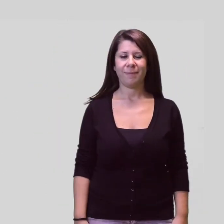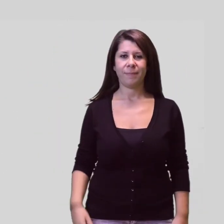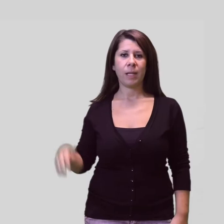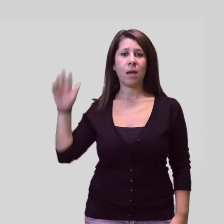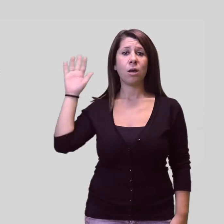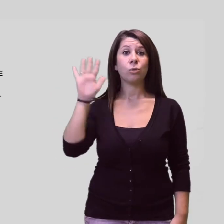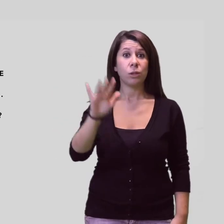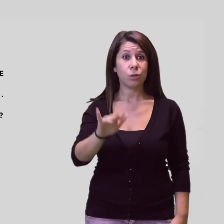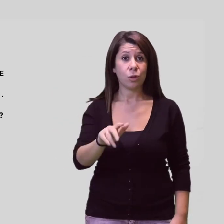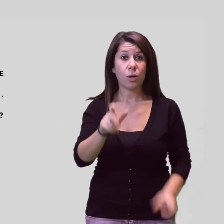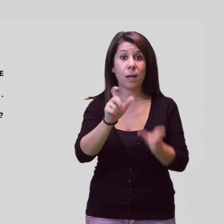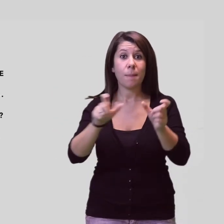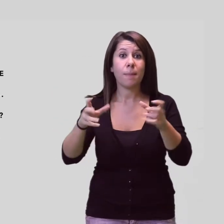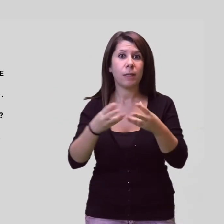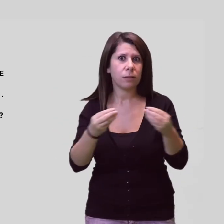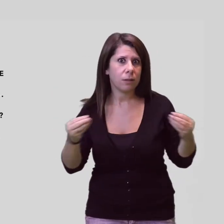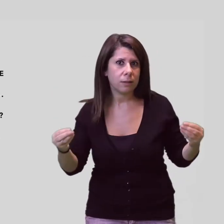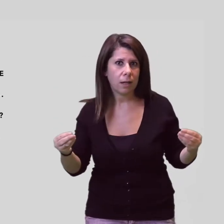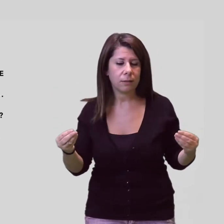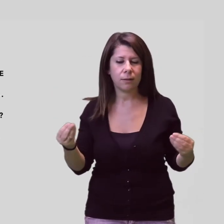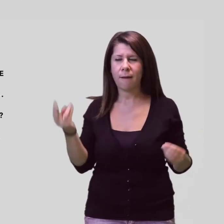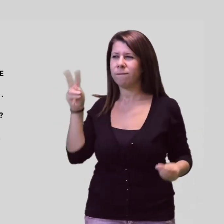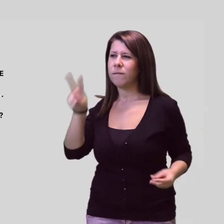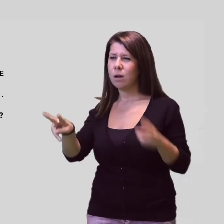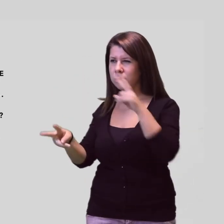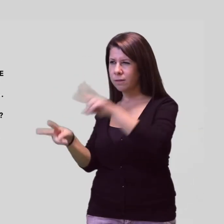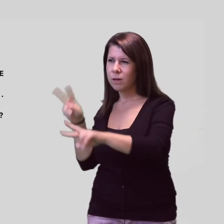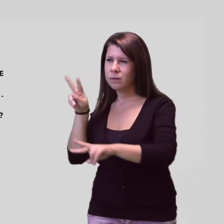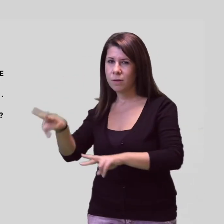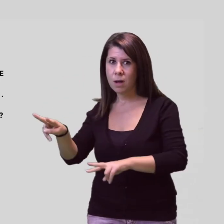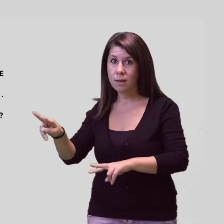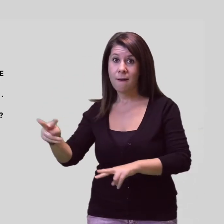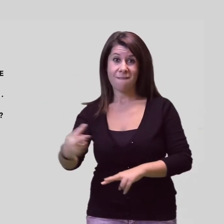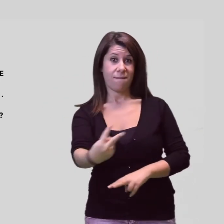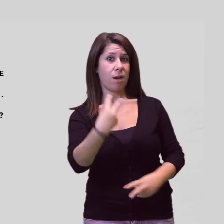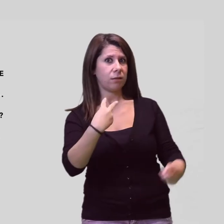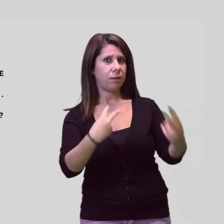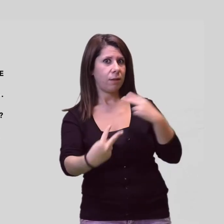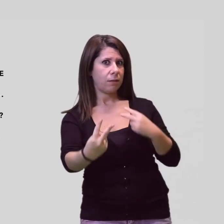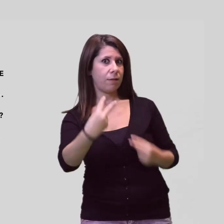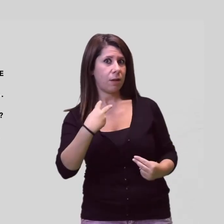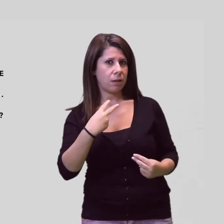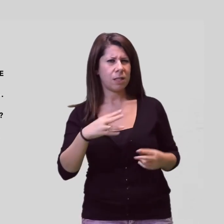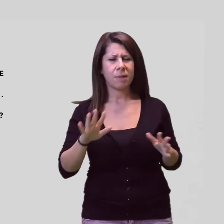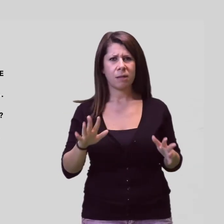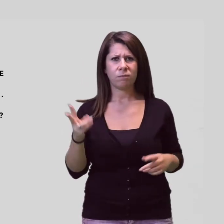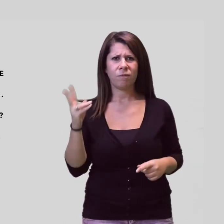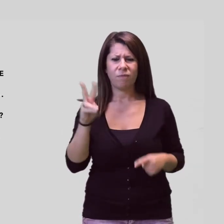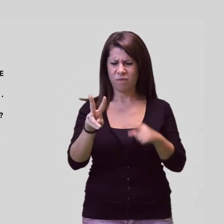Tutti i giorni tantissime persone agiscono e subiscono violenza. Ma che cosa